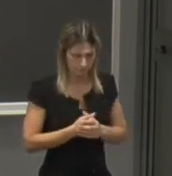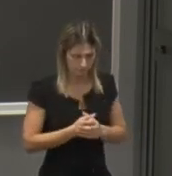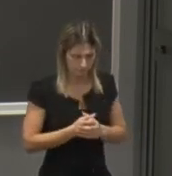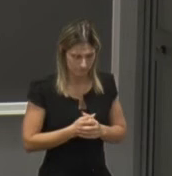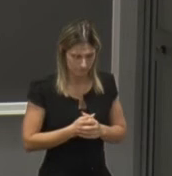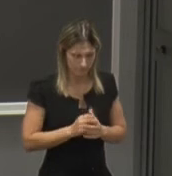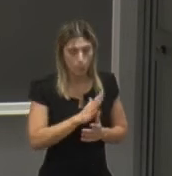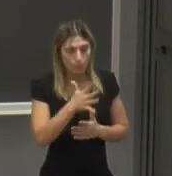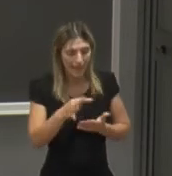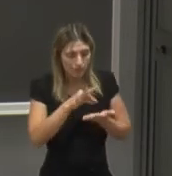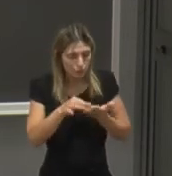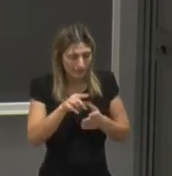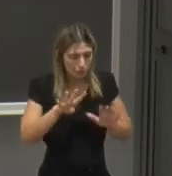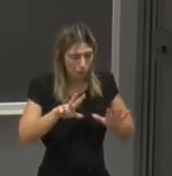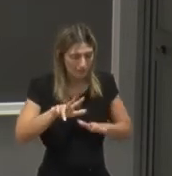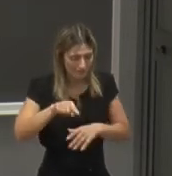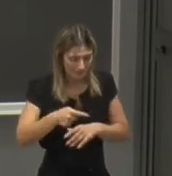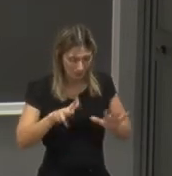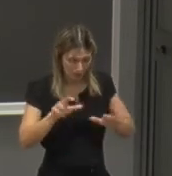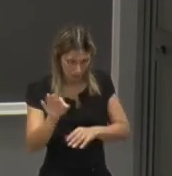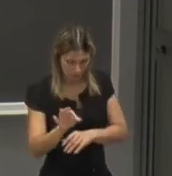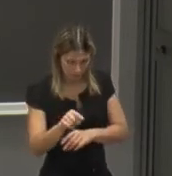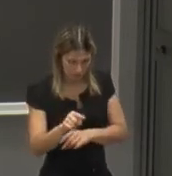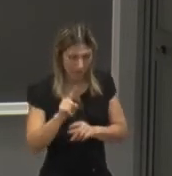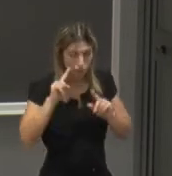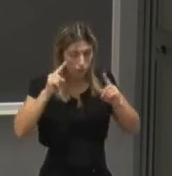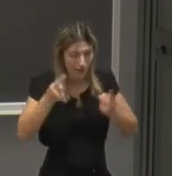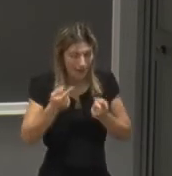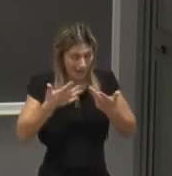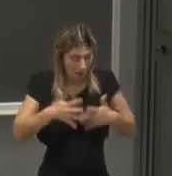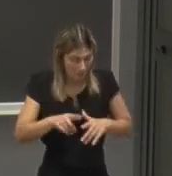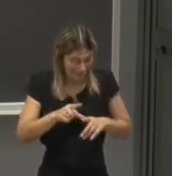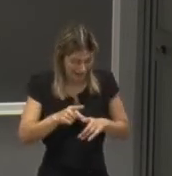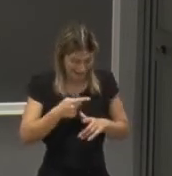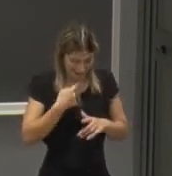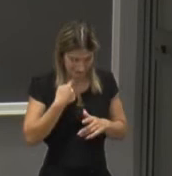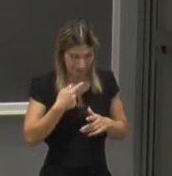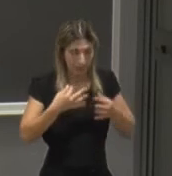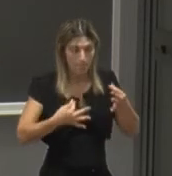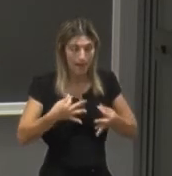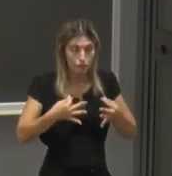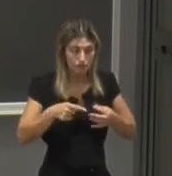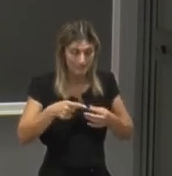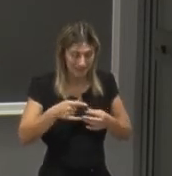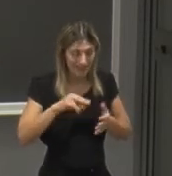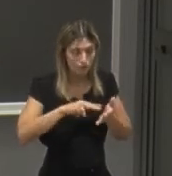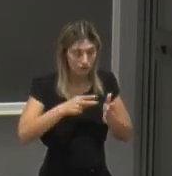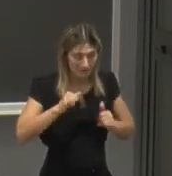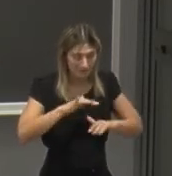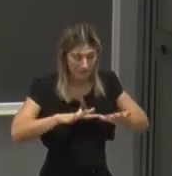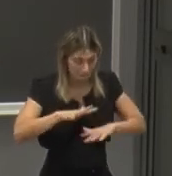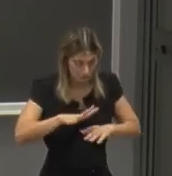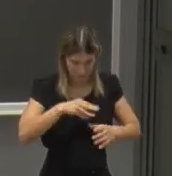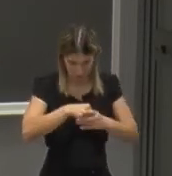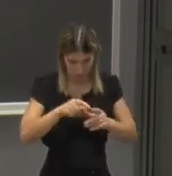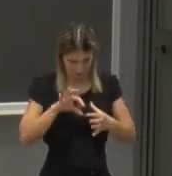un altro dato importante il 93,8% dei laureati e laureate e laureati magistrali in ingegneria di informazione